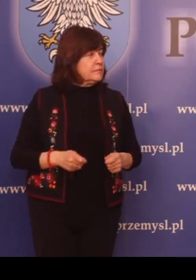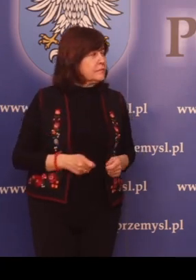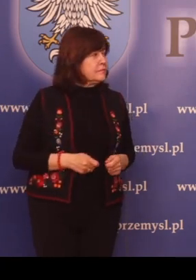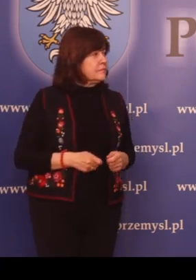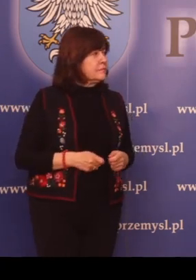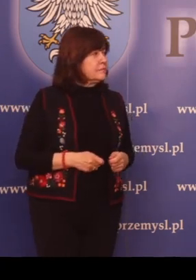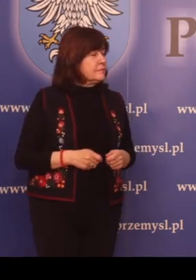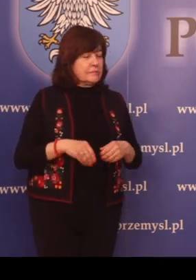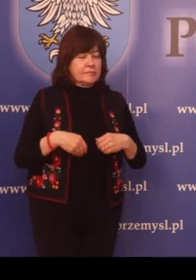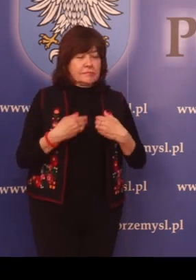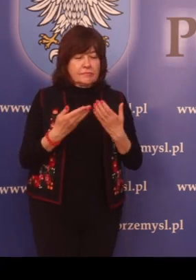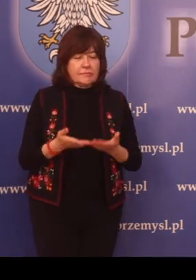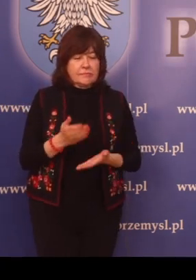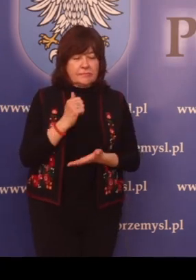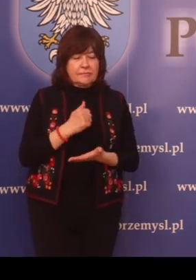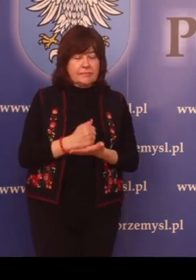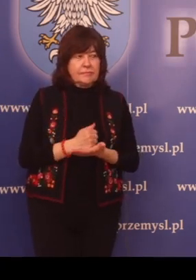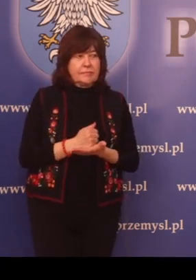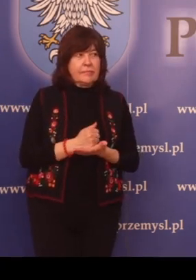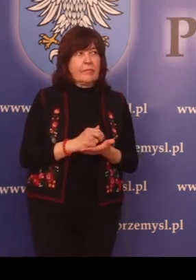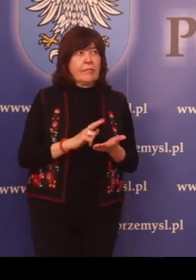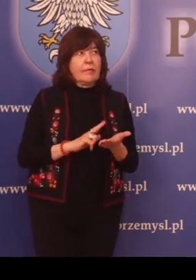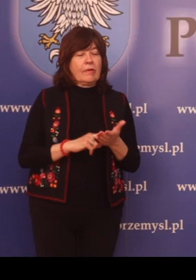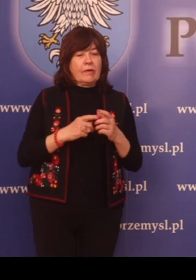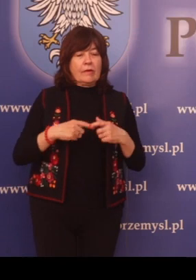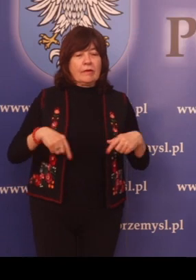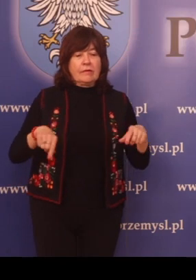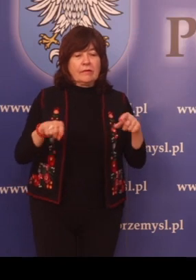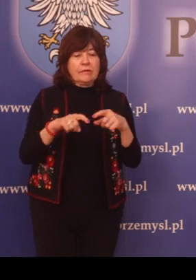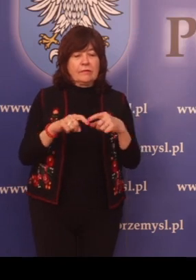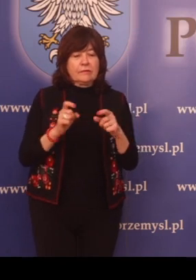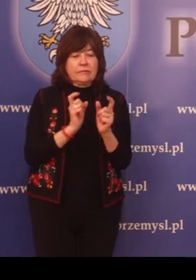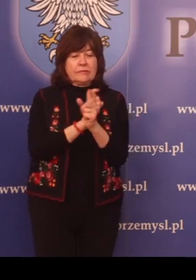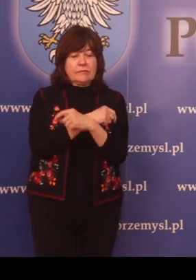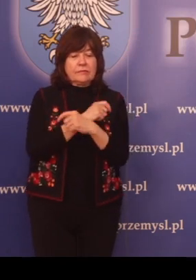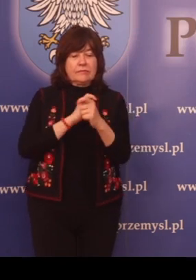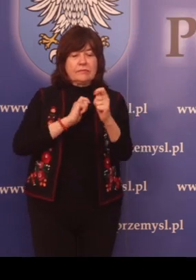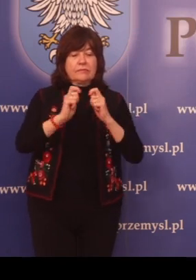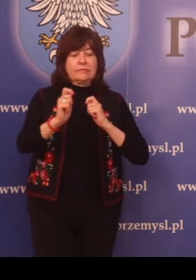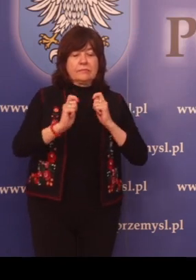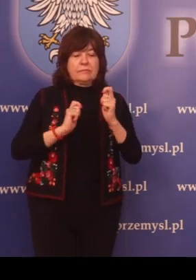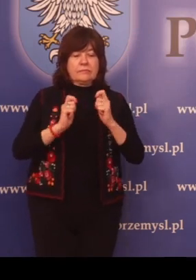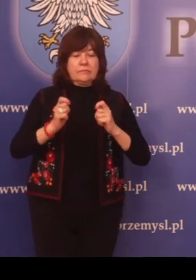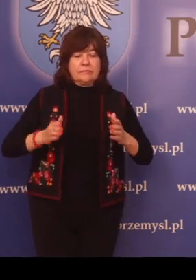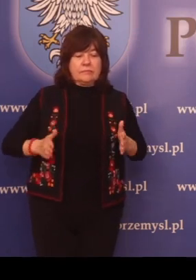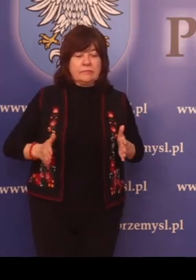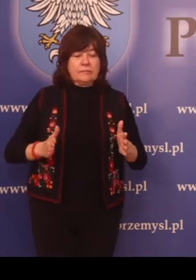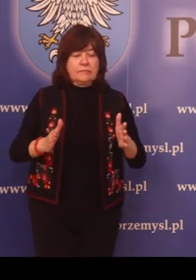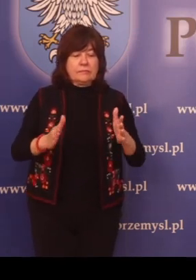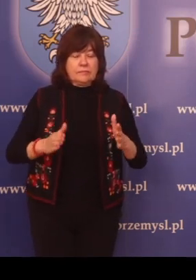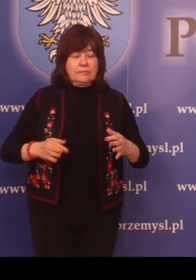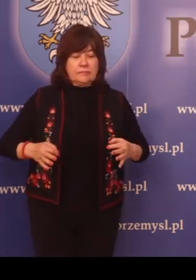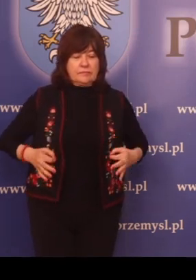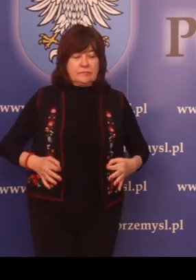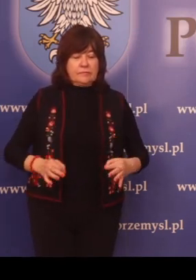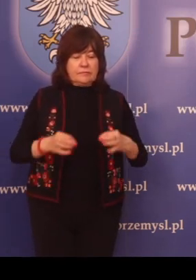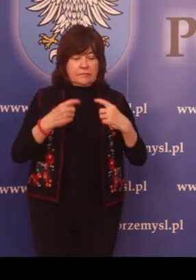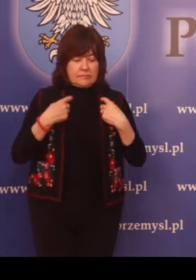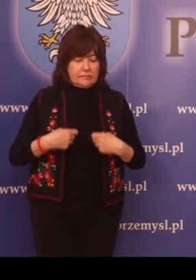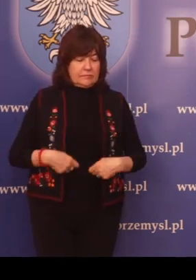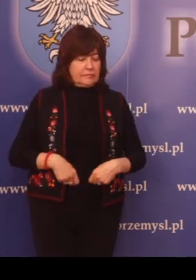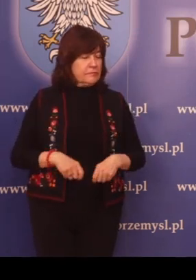Wydanie licencji na wykonywanie krajowego transportu drogowego samochodem osobowym.